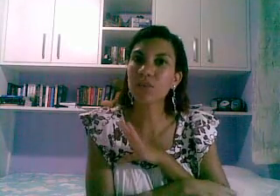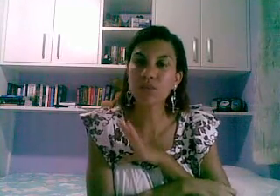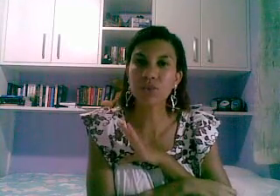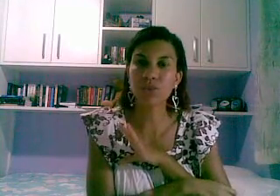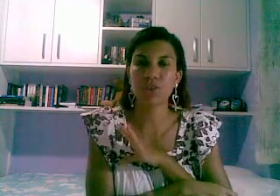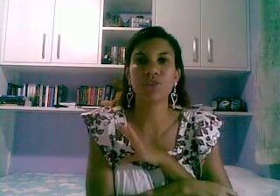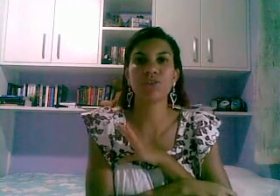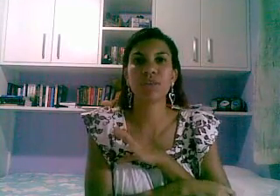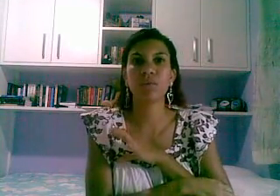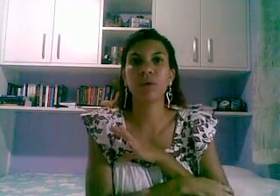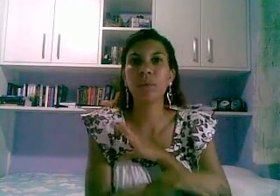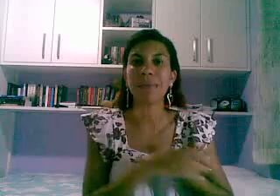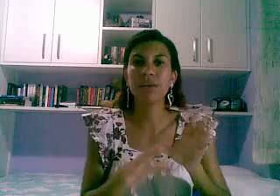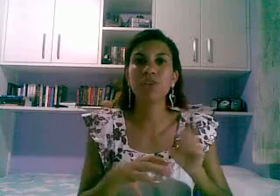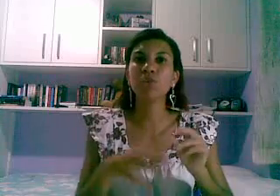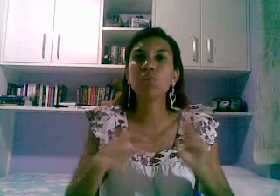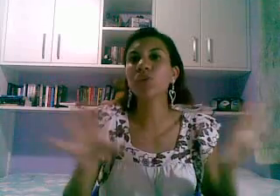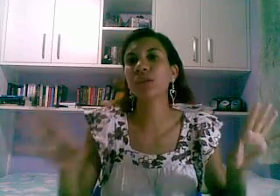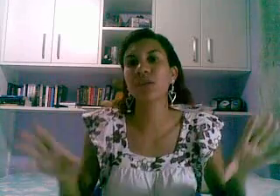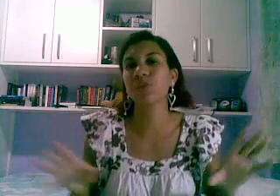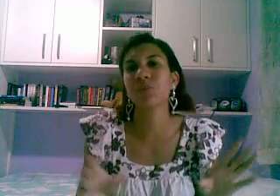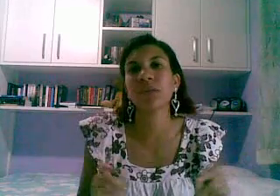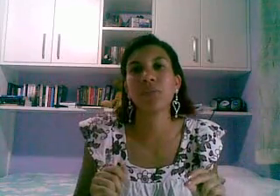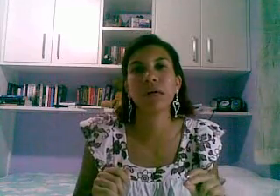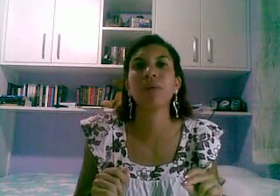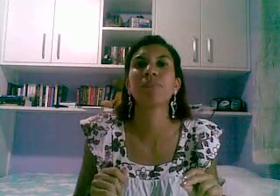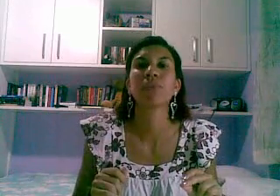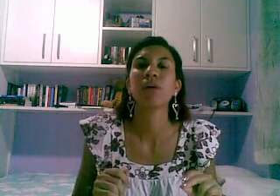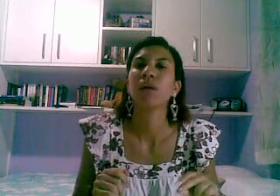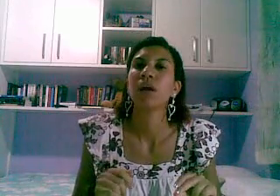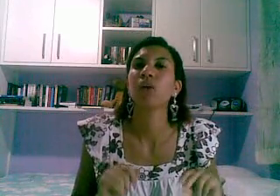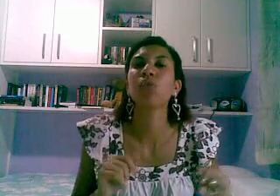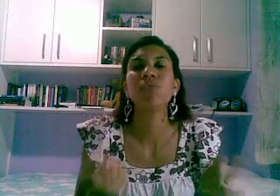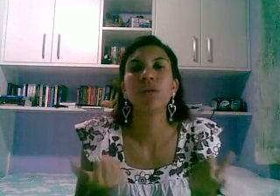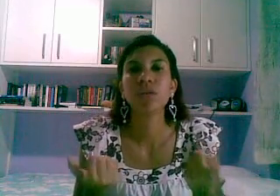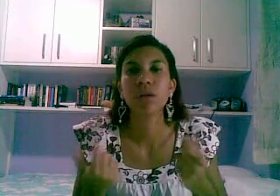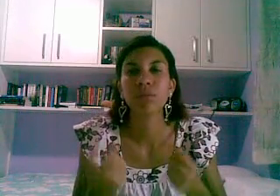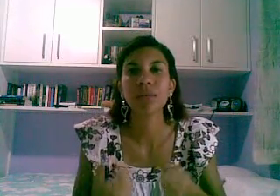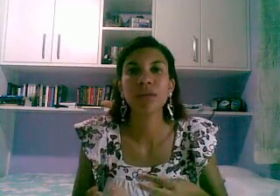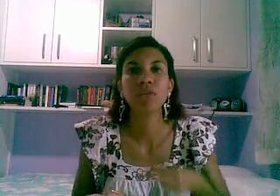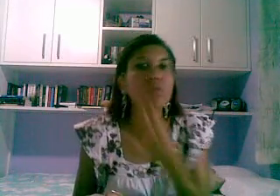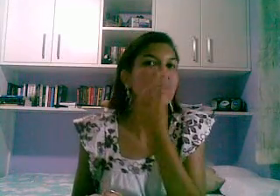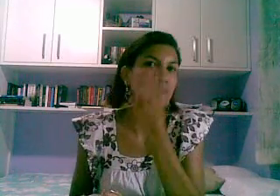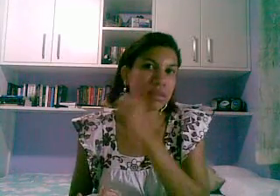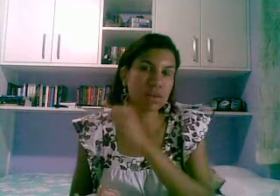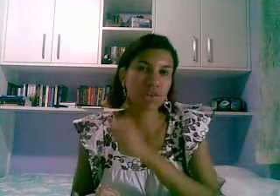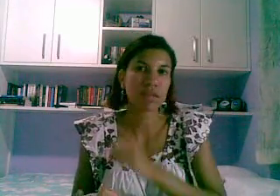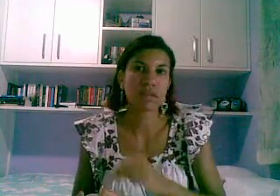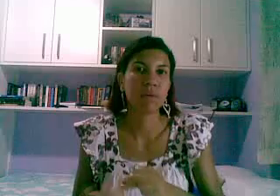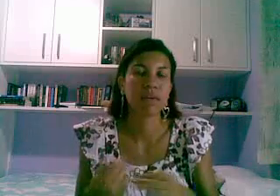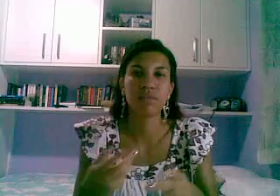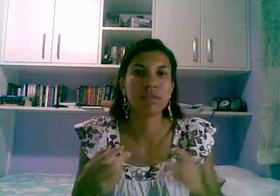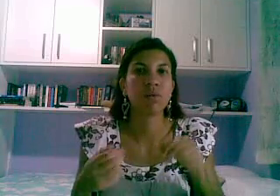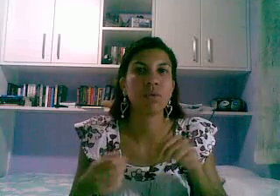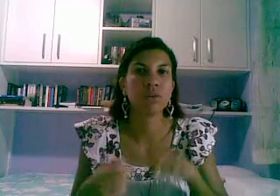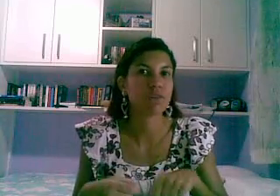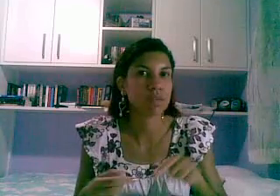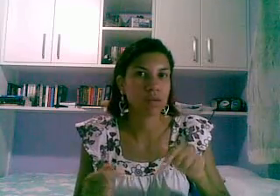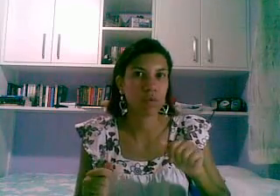todos os dias então dá uma média de duas resenhas por semana eu duvido que não tem duas resenhas na semana que você não gosta que você não